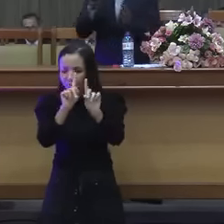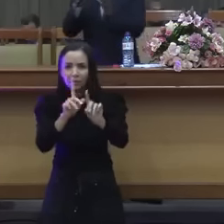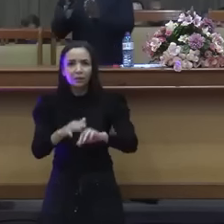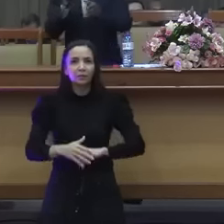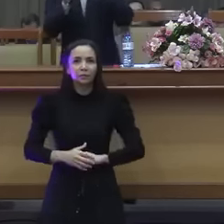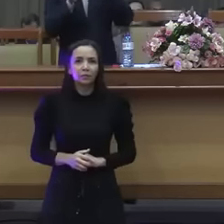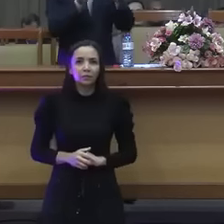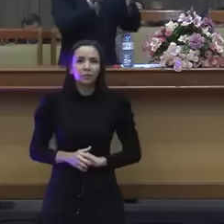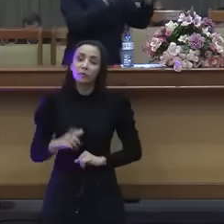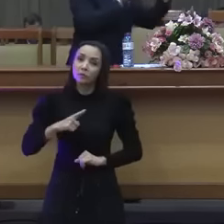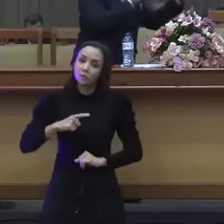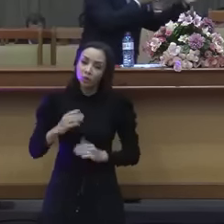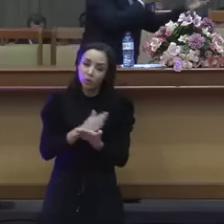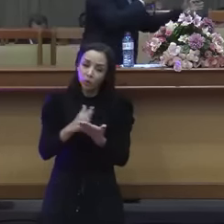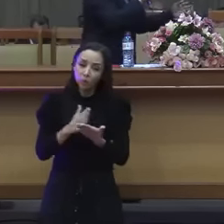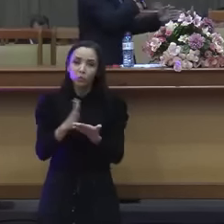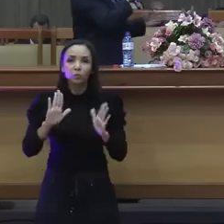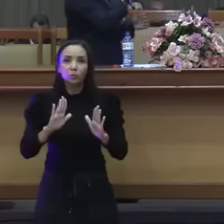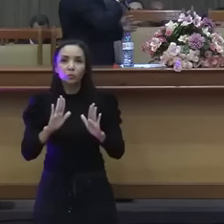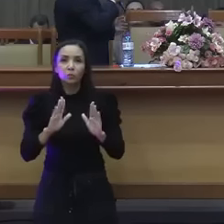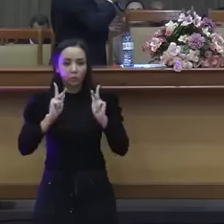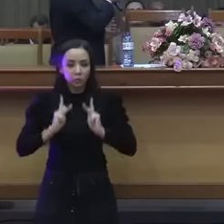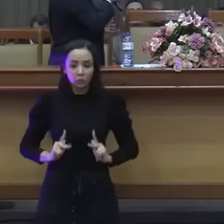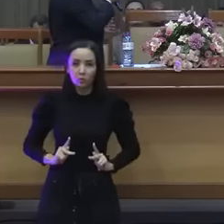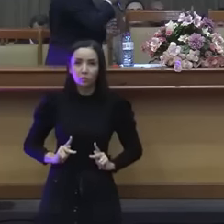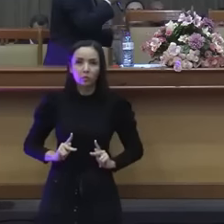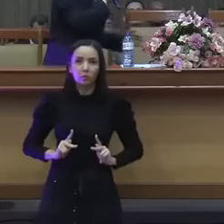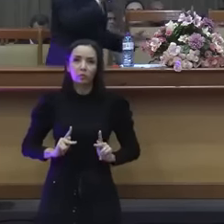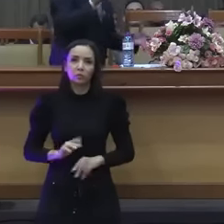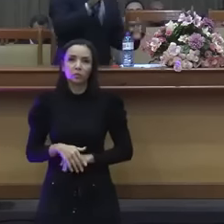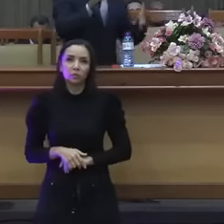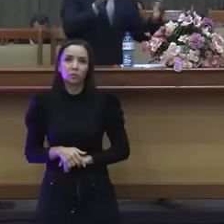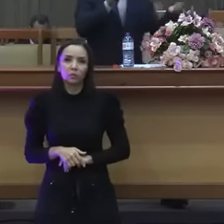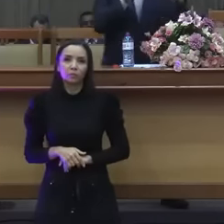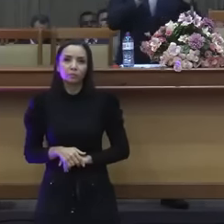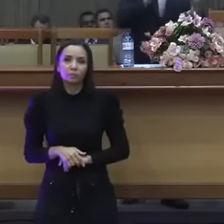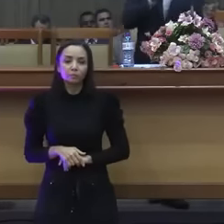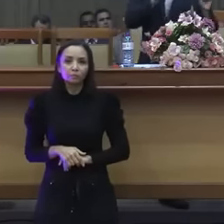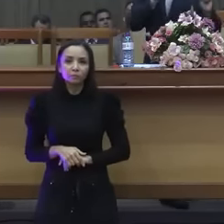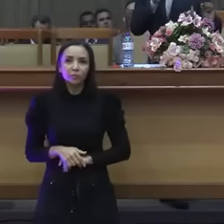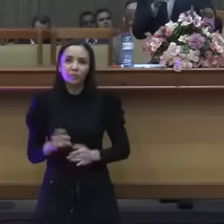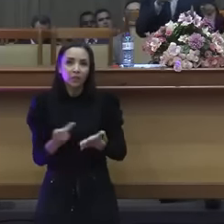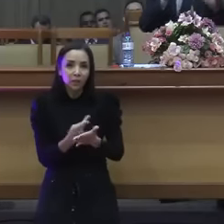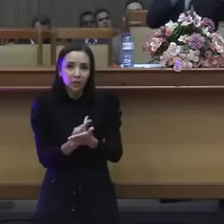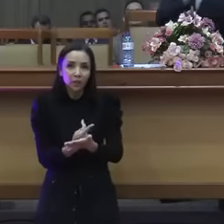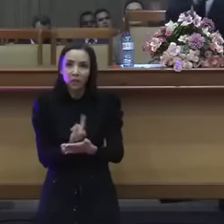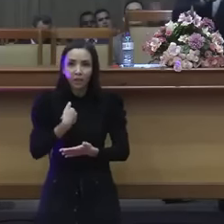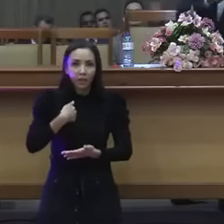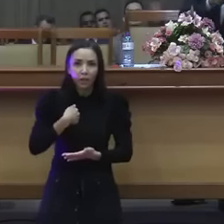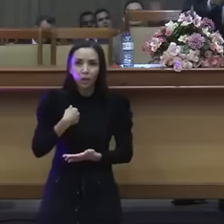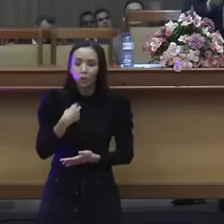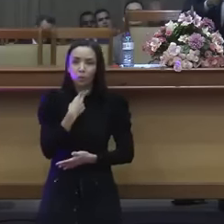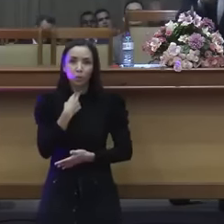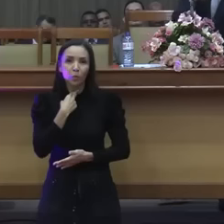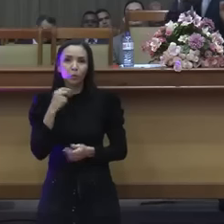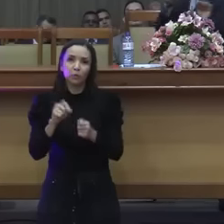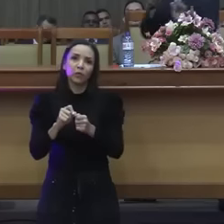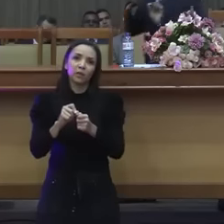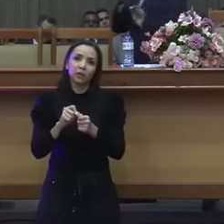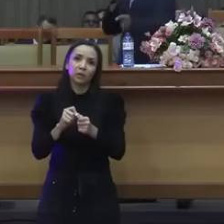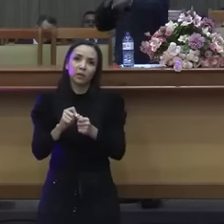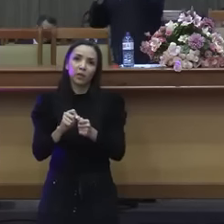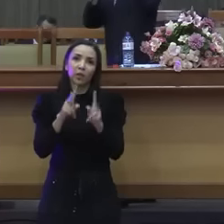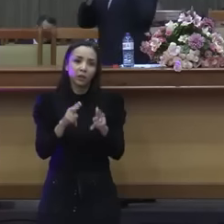Então tem coisas que não é do comportamento da igreja. E se eu tenho que ser sal e luz, a Bíblia diz em Mateus 5